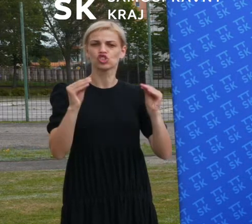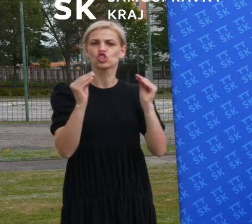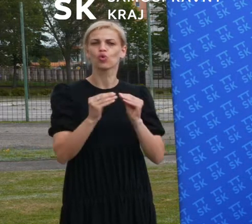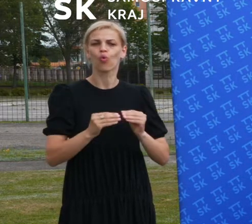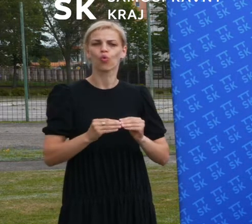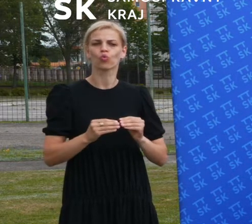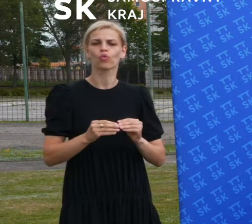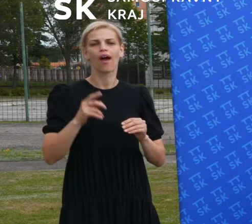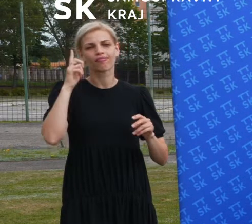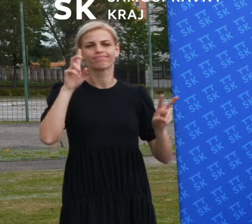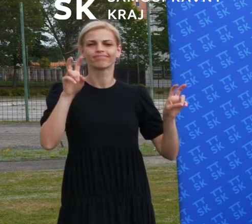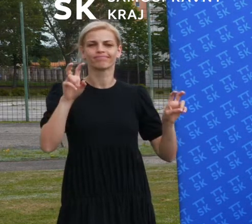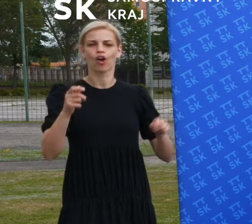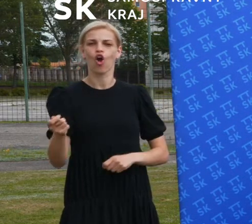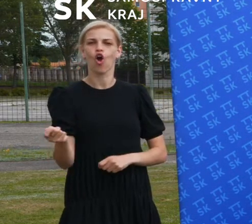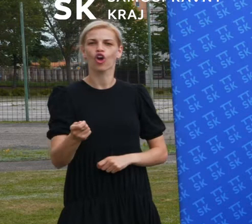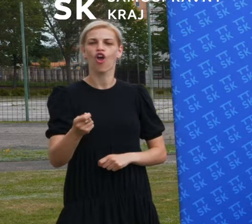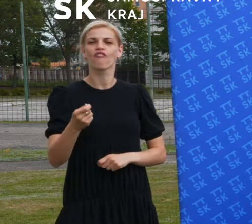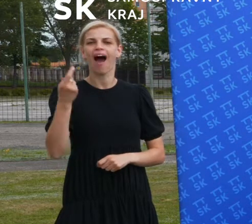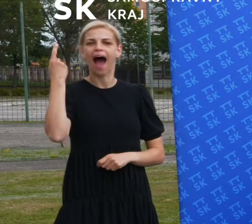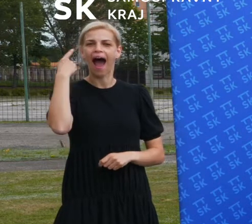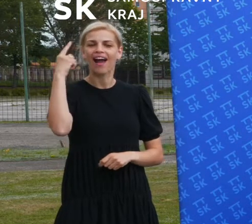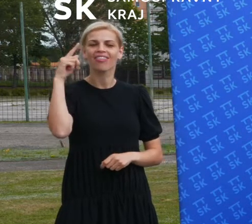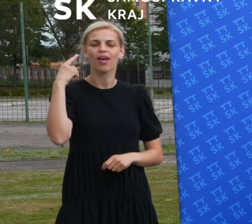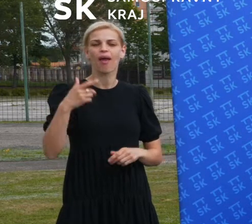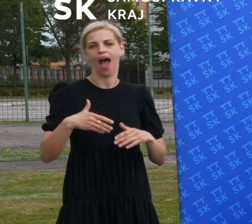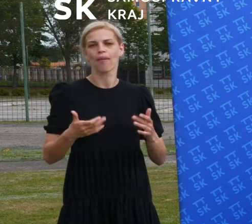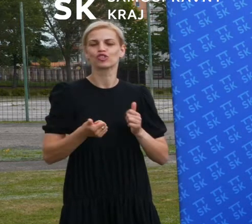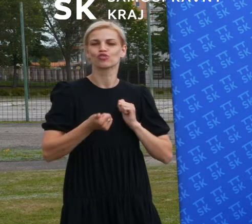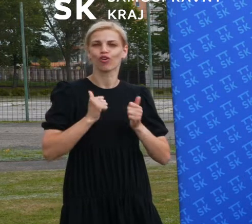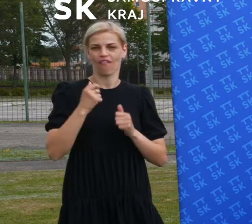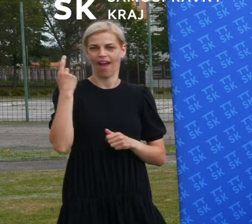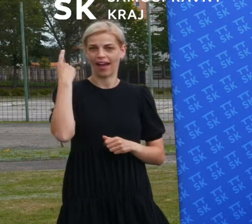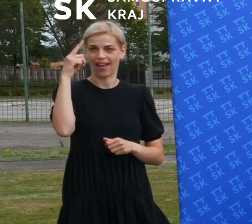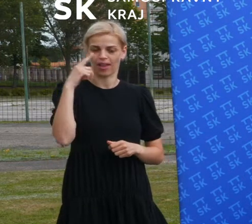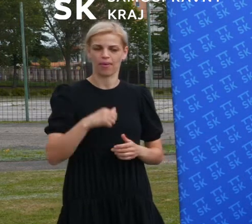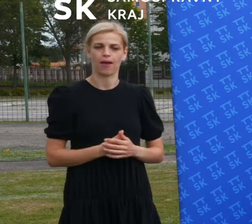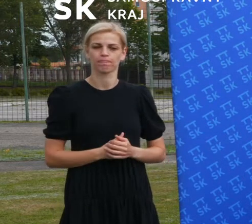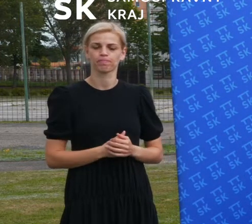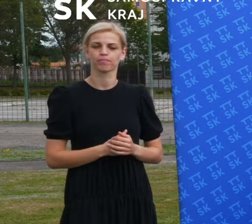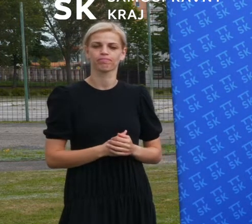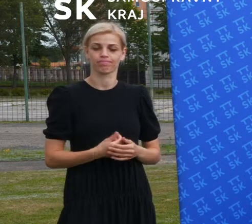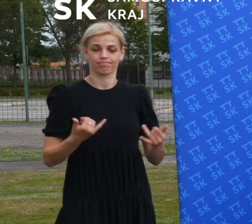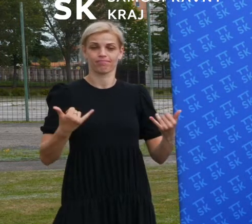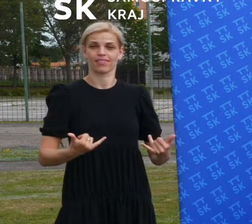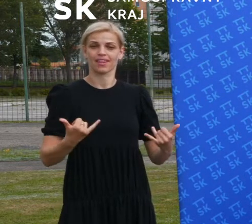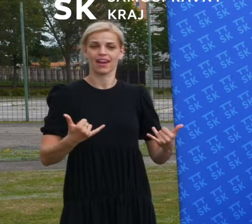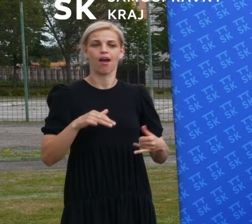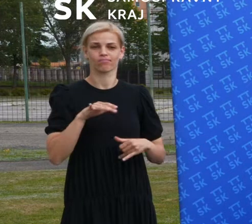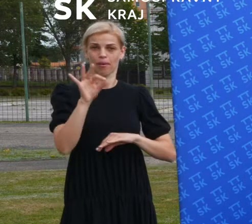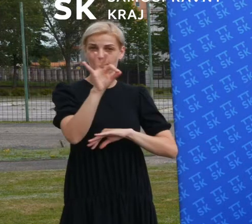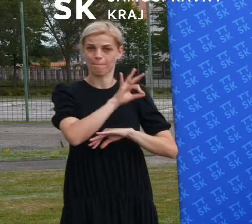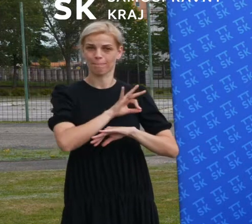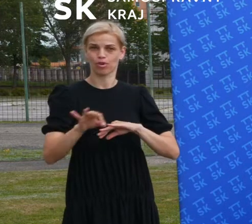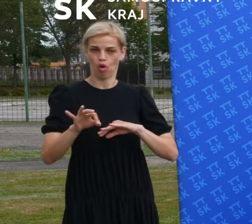volať na teraz hokejová akadémia alebo športová akadémia. Je to na teraz v projektovej